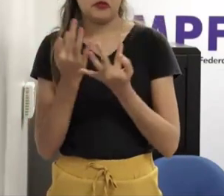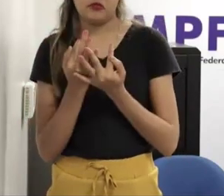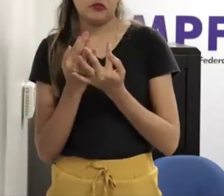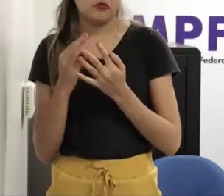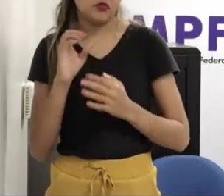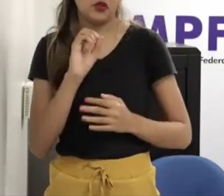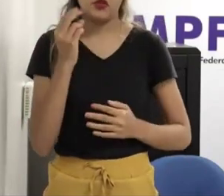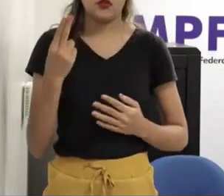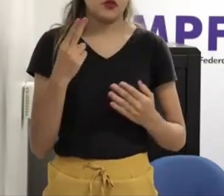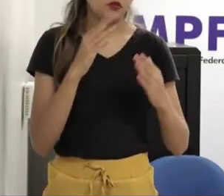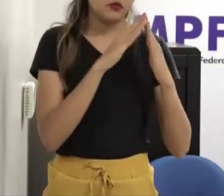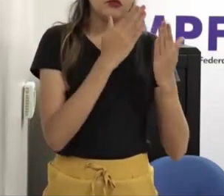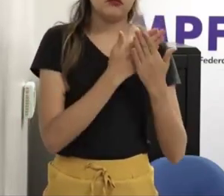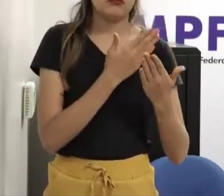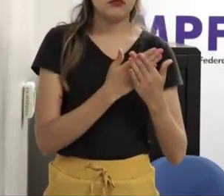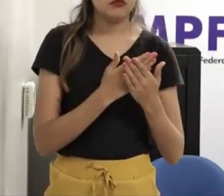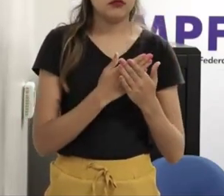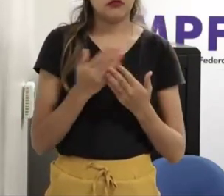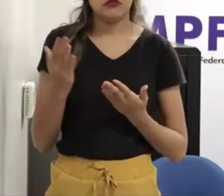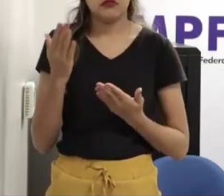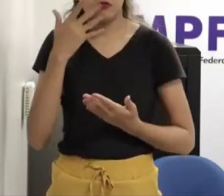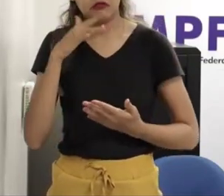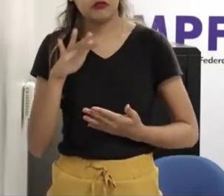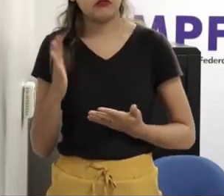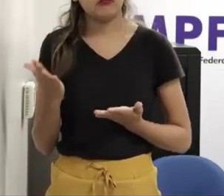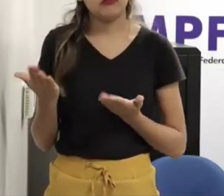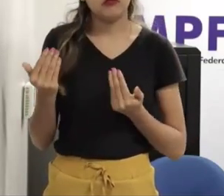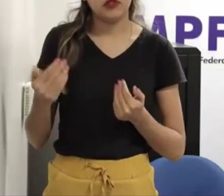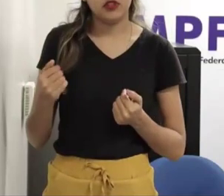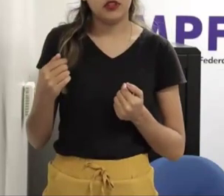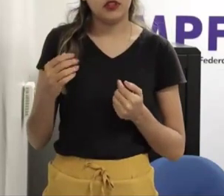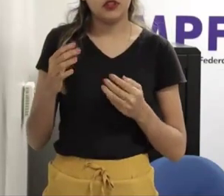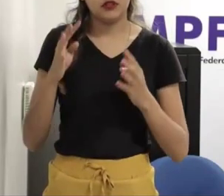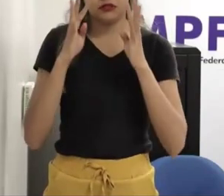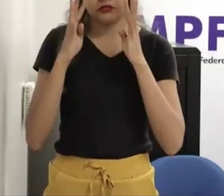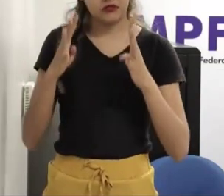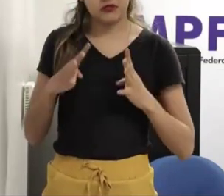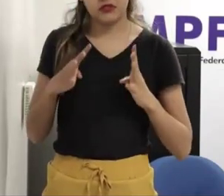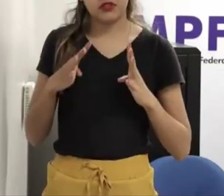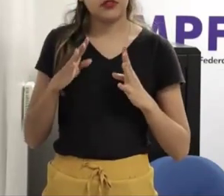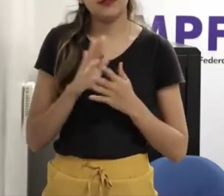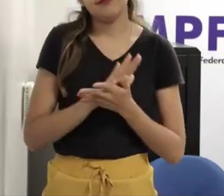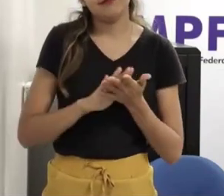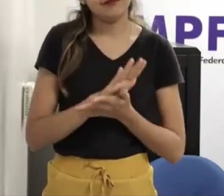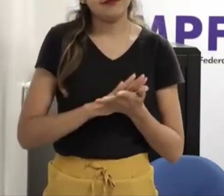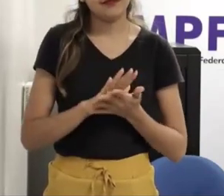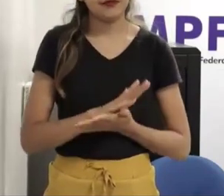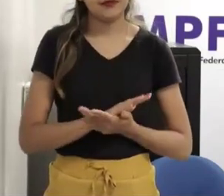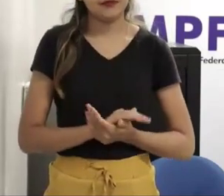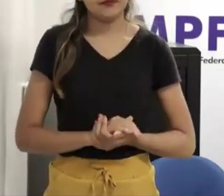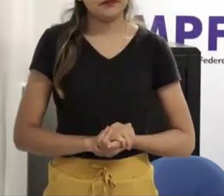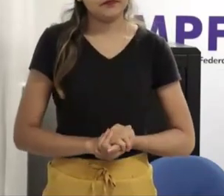crianças adolescentes às vezes como o doutor falou adultos que não foram validados lá na sua infância